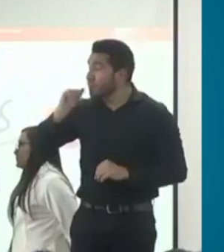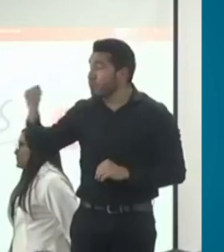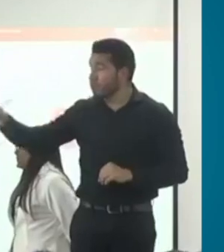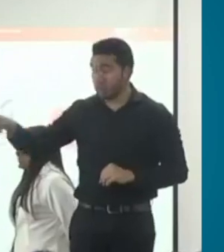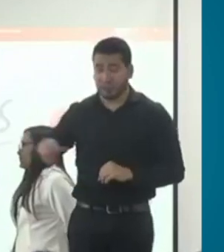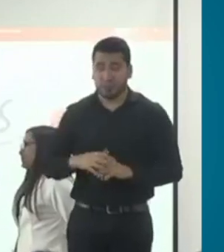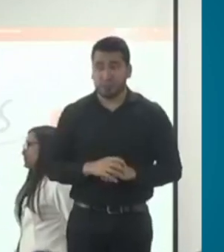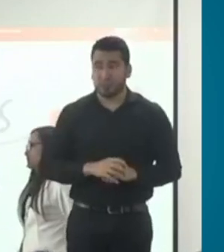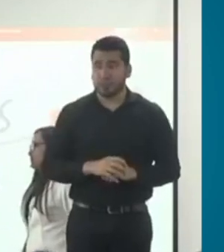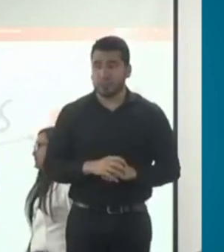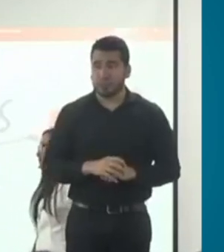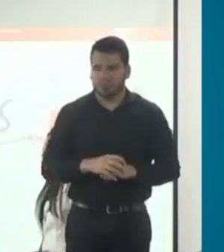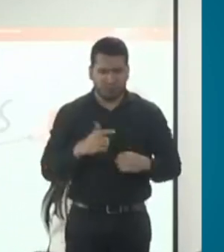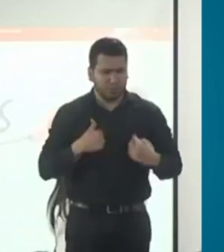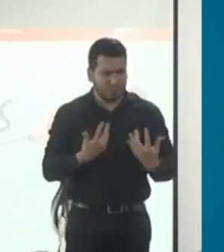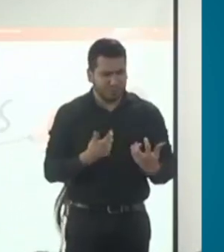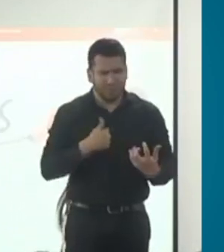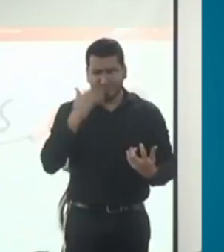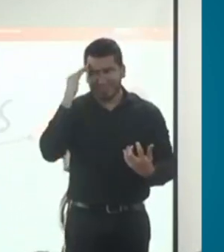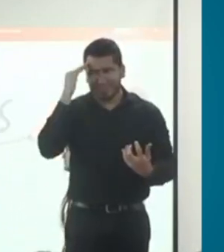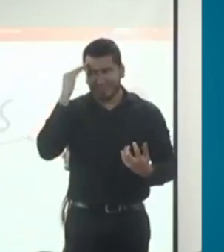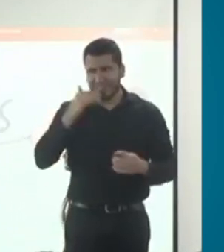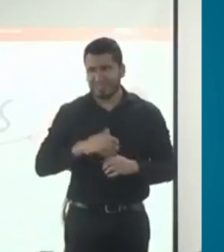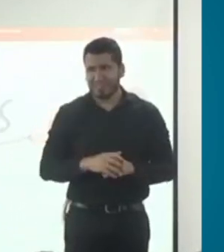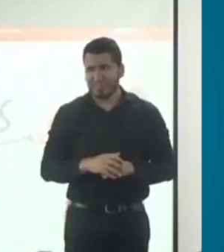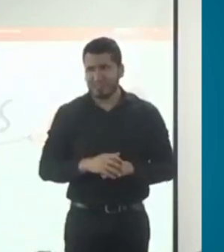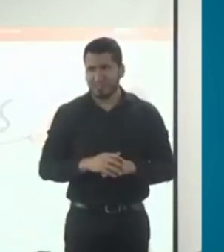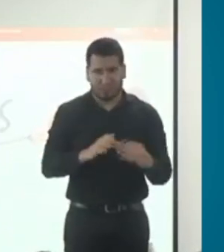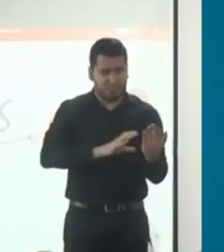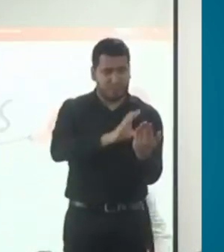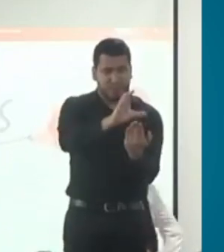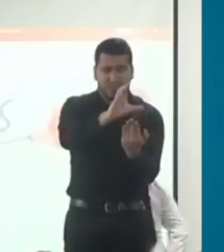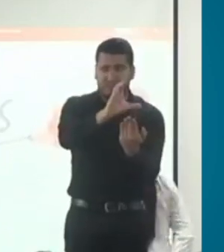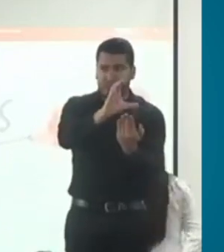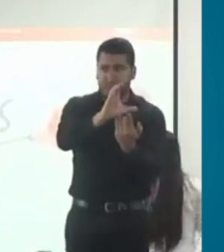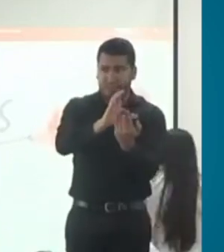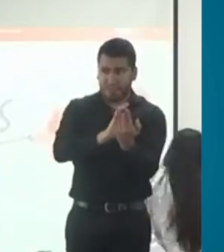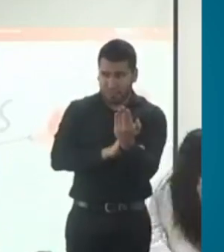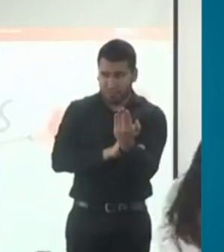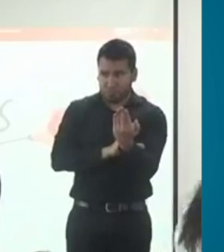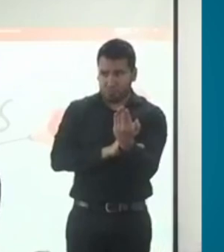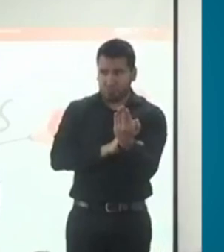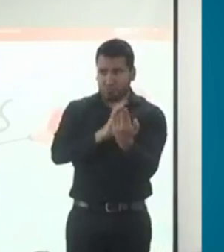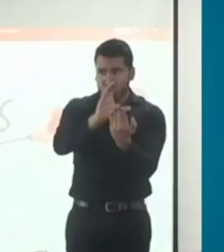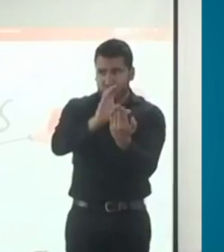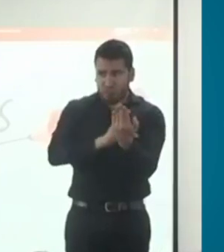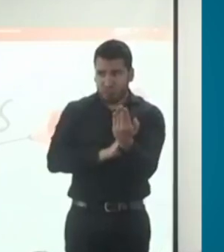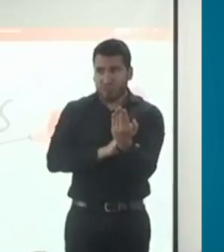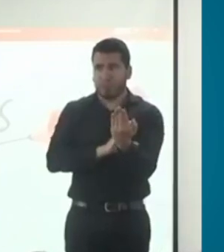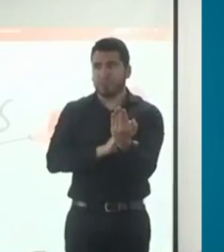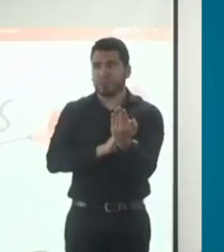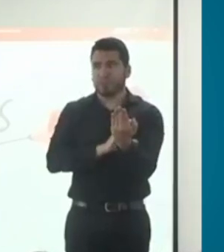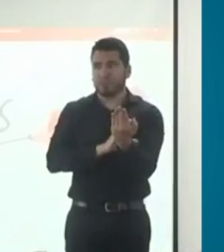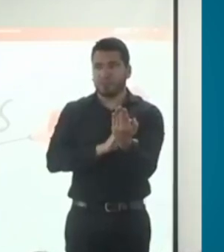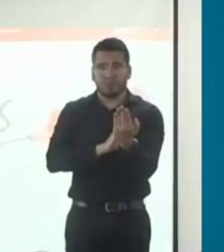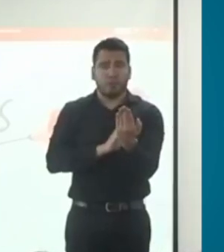Quería saber si un certificado se